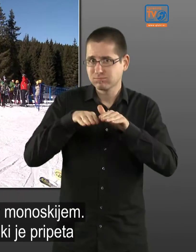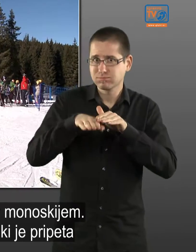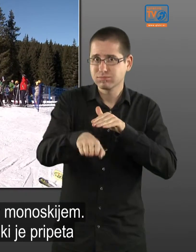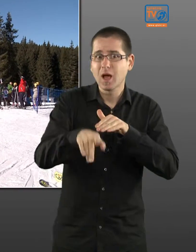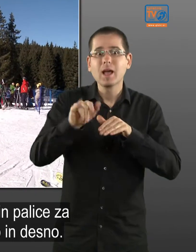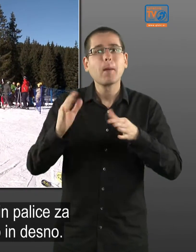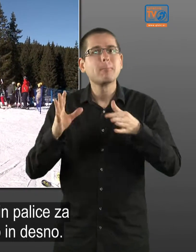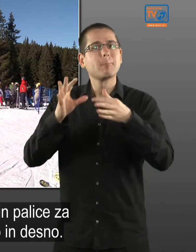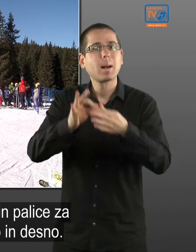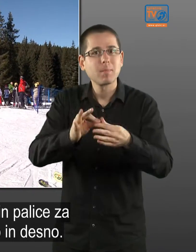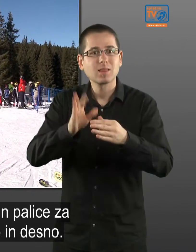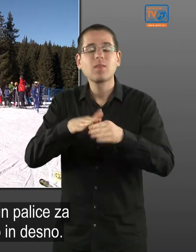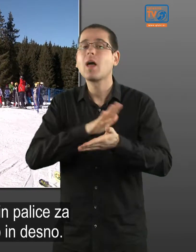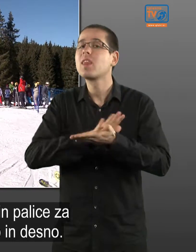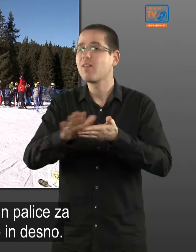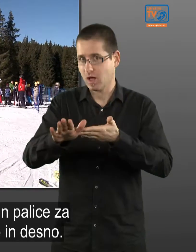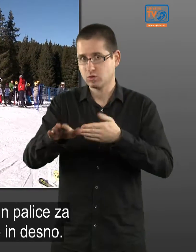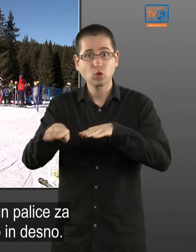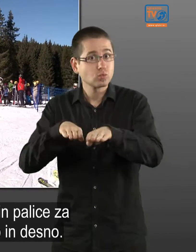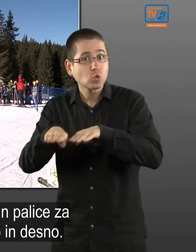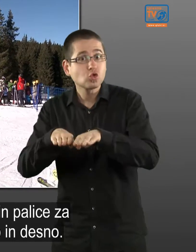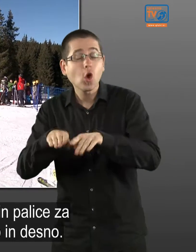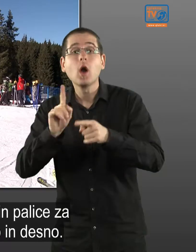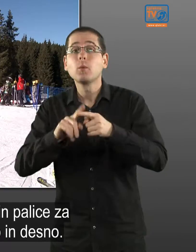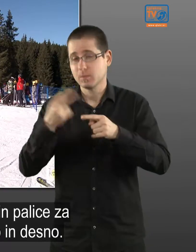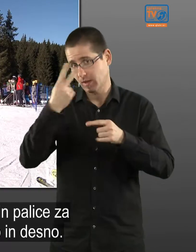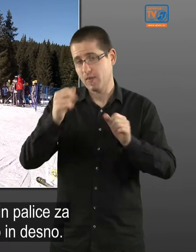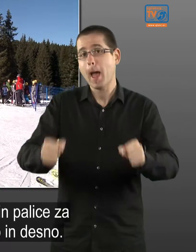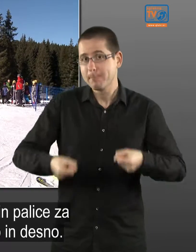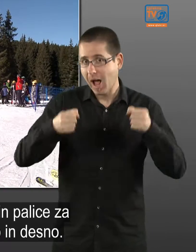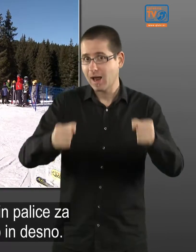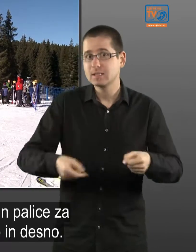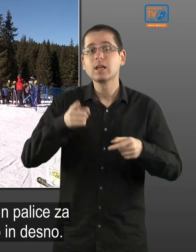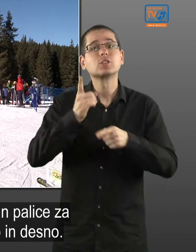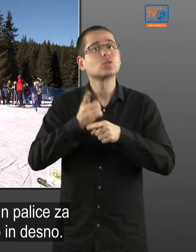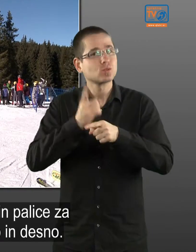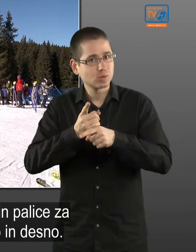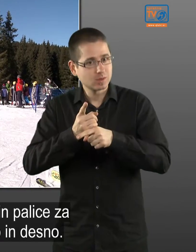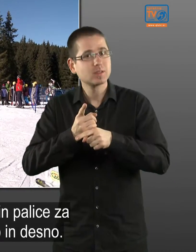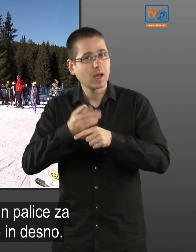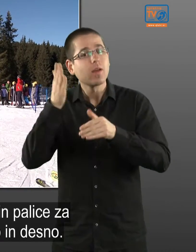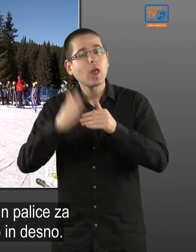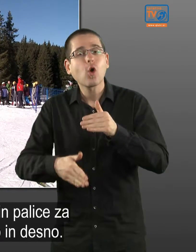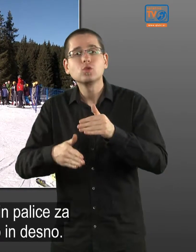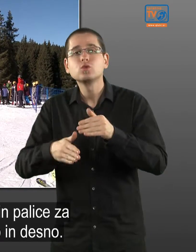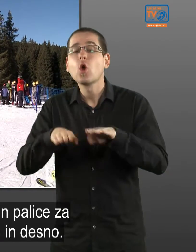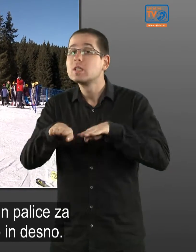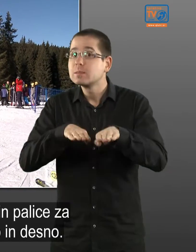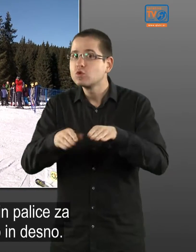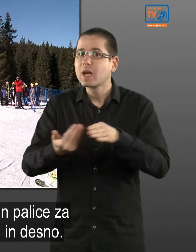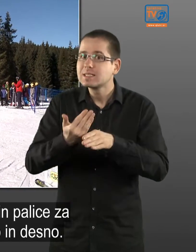ki je pripeta na navadno smučko in pa so veda palce, kjer so tudi na konc smučke za